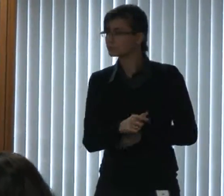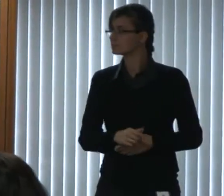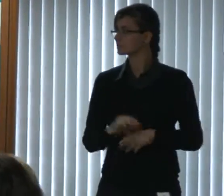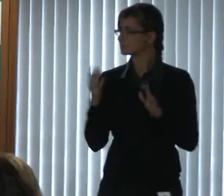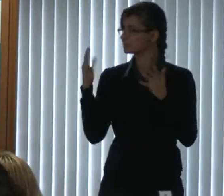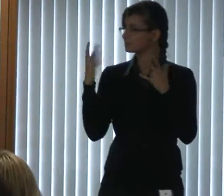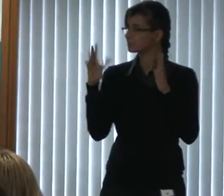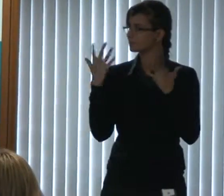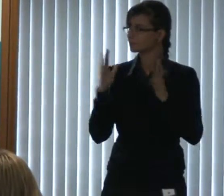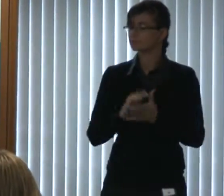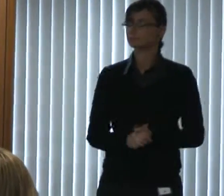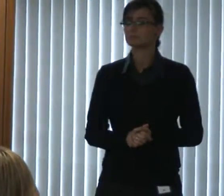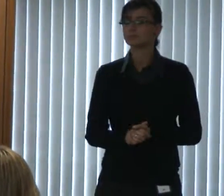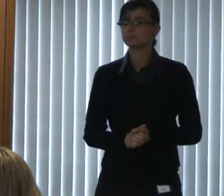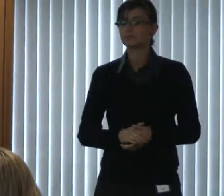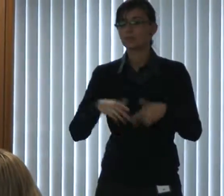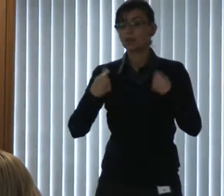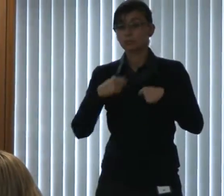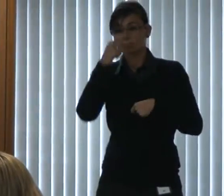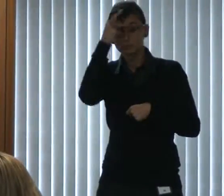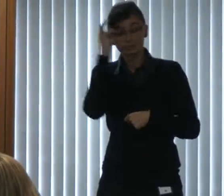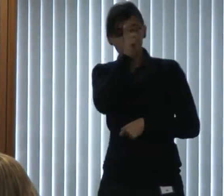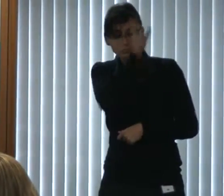que possa estar nas sessões solentes